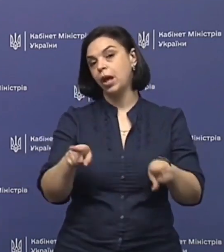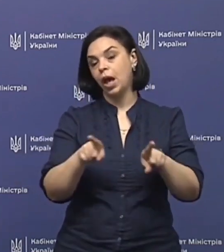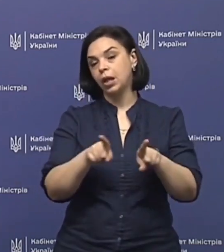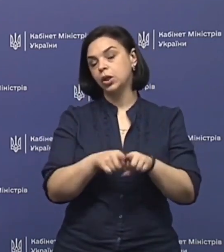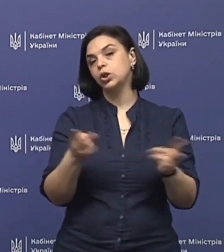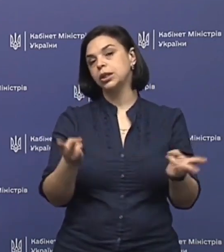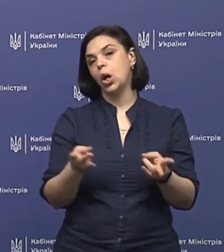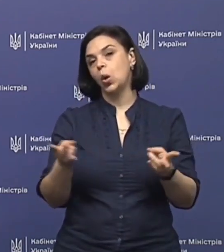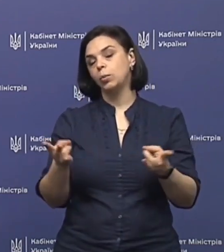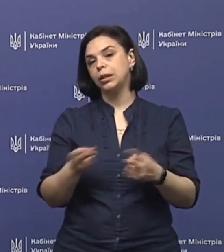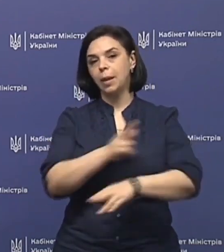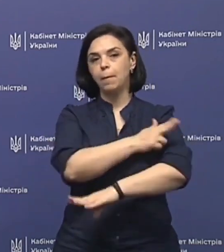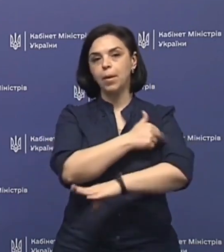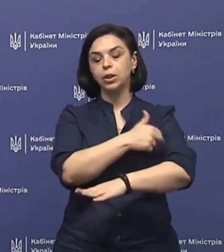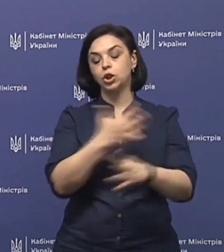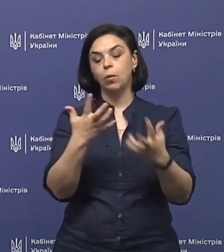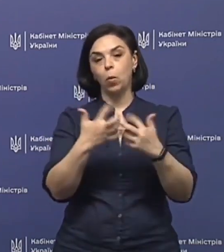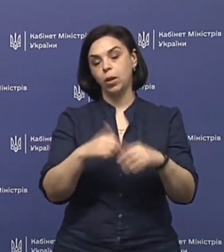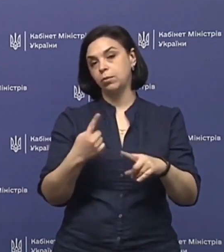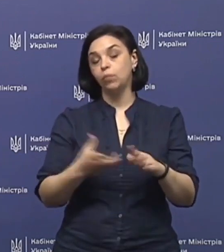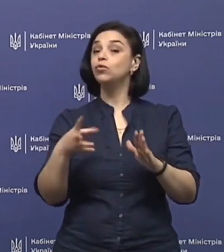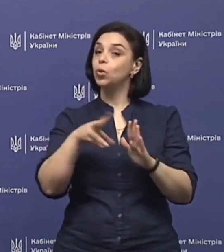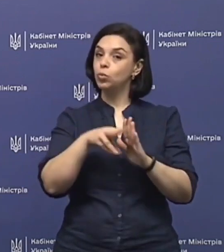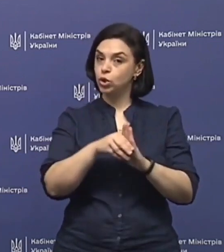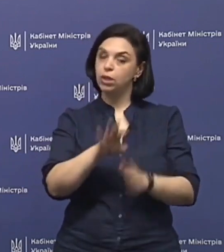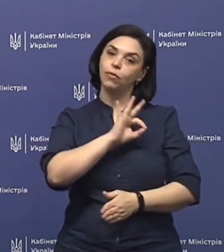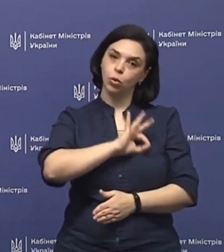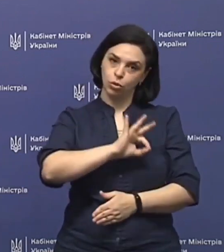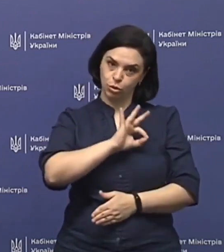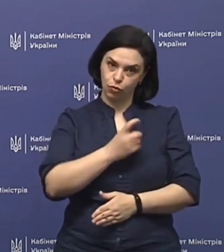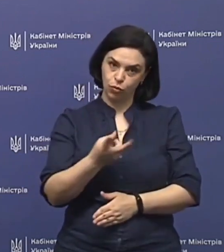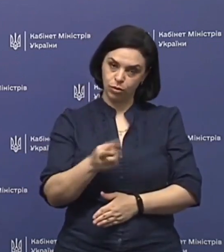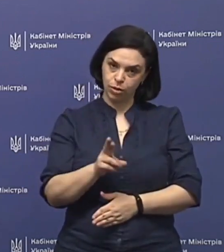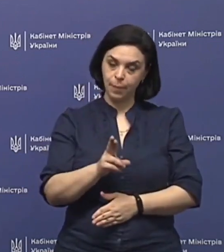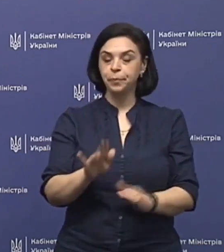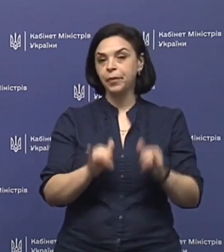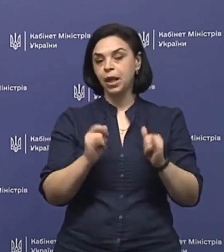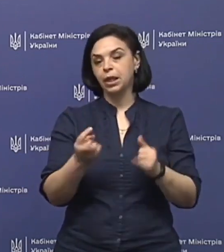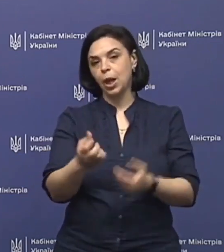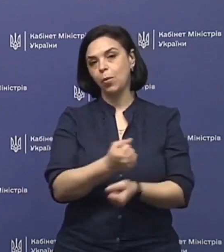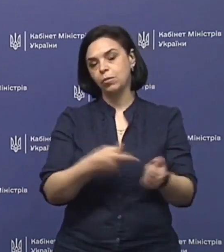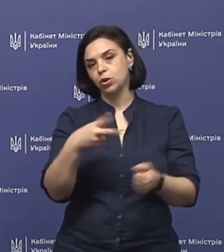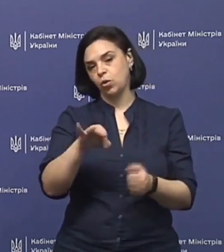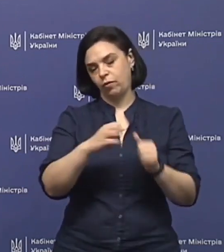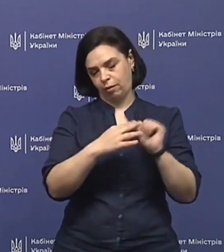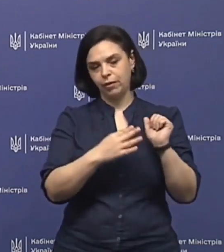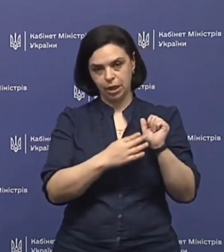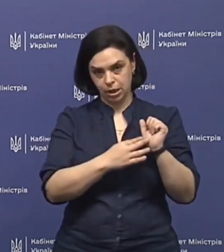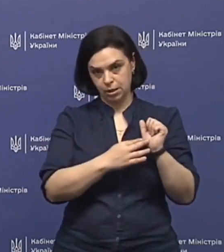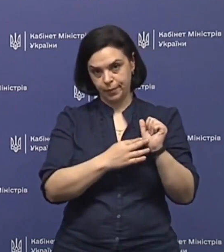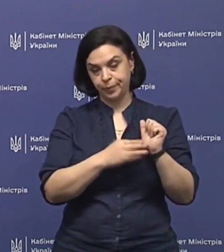також необхідним медичним обладнанням, які, в тому числі, використовуються для боротьби з COVID-19.